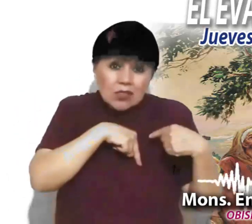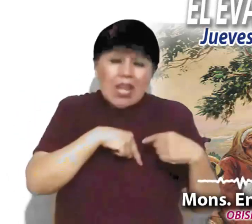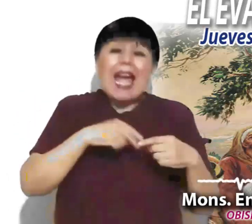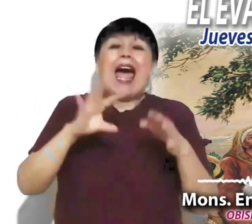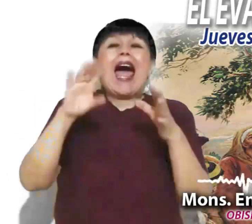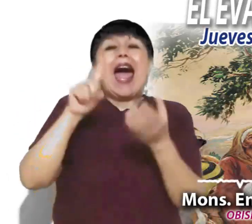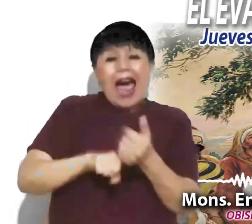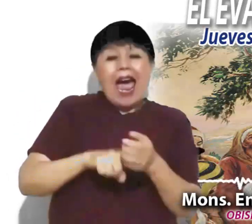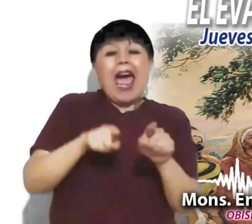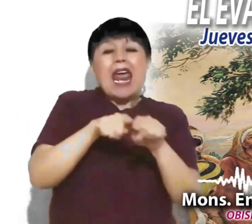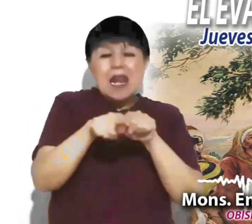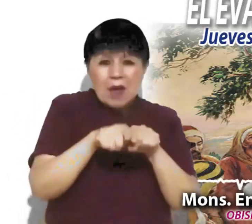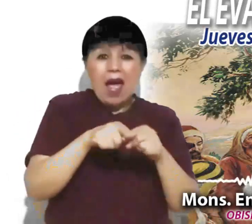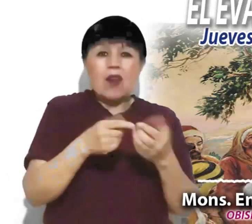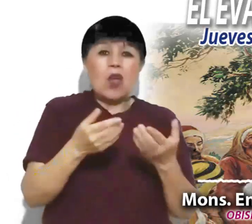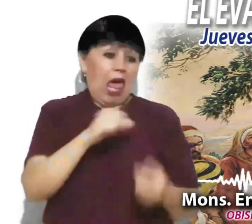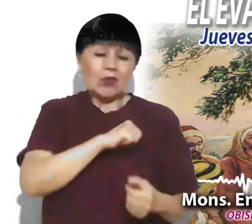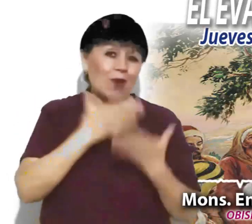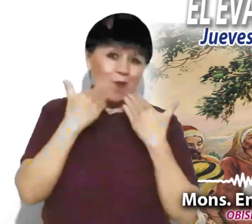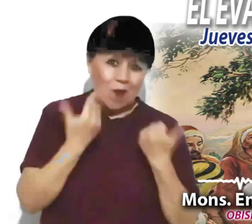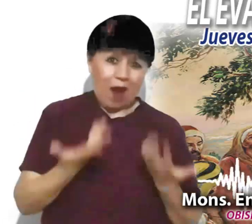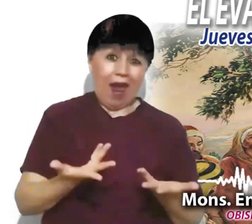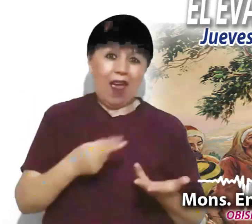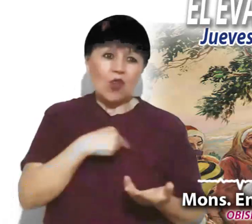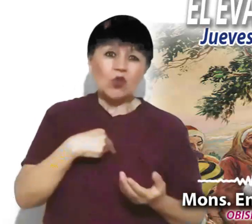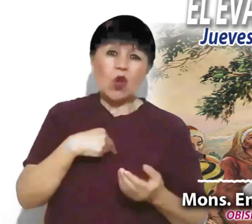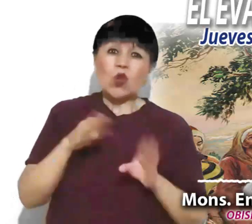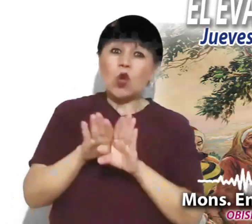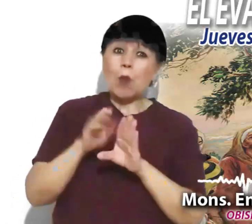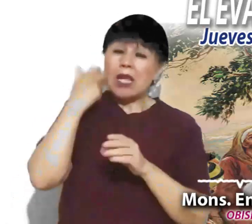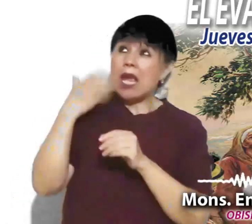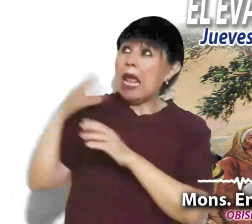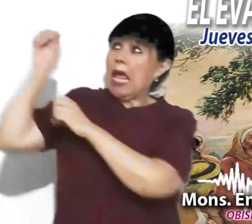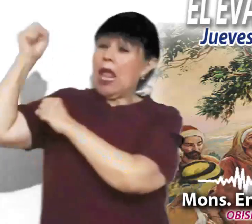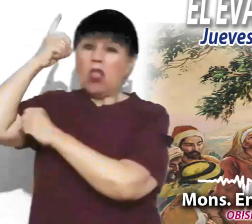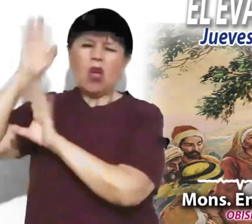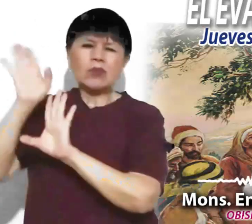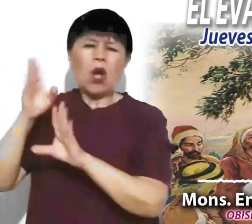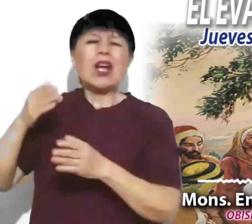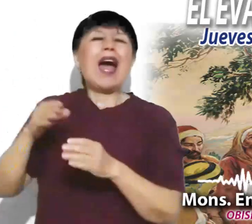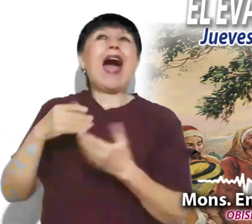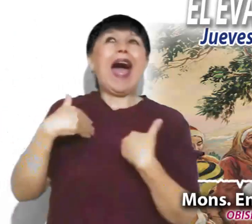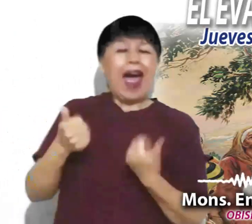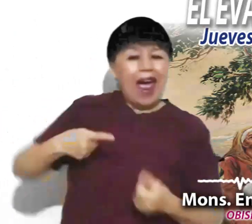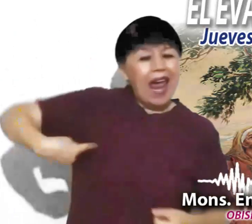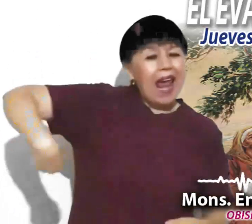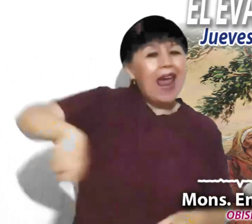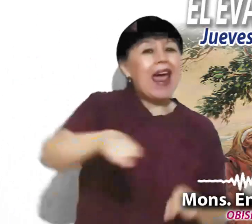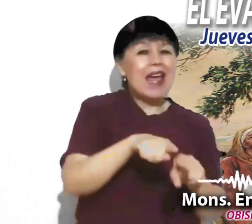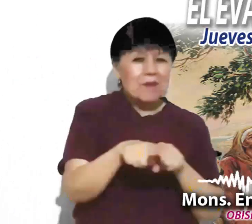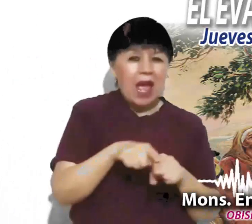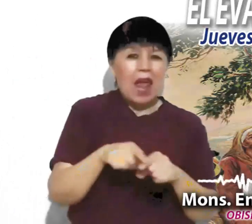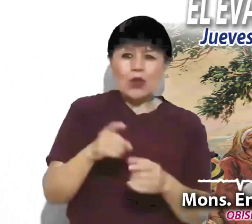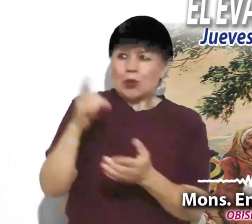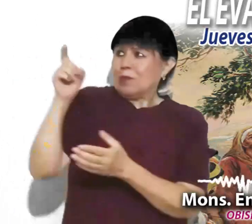fraternidad, no somos egoístas, no acaparamos a nuestro Dios, sino que nos sabemos hermanos compartiendo un